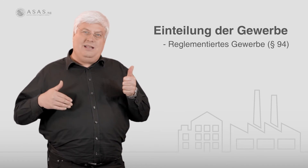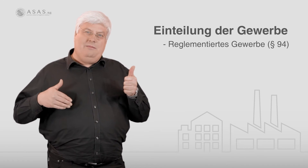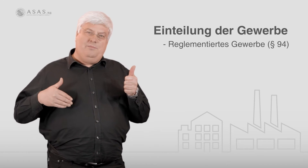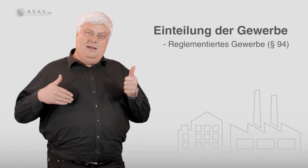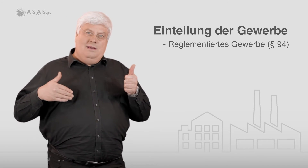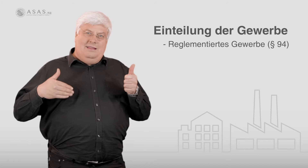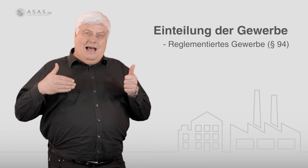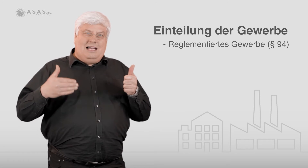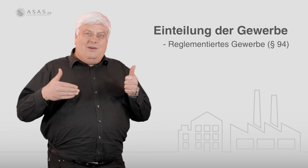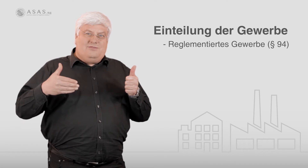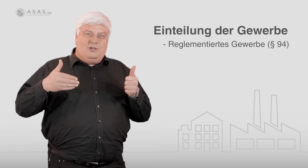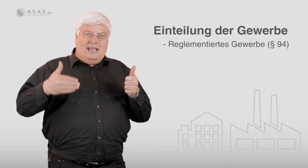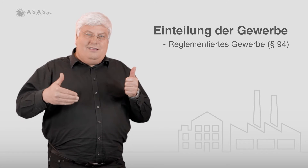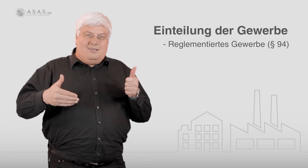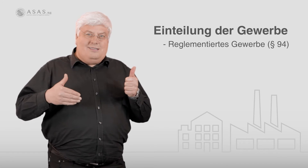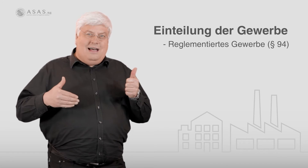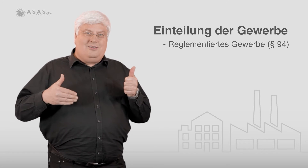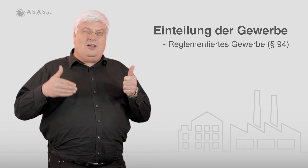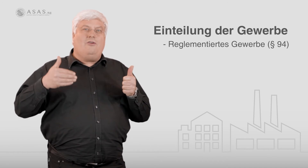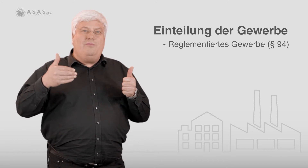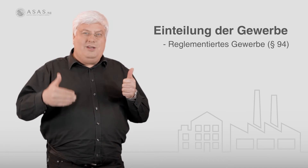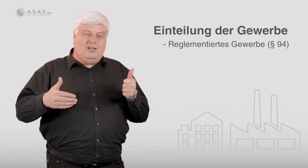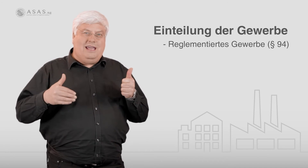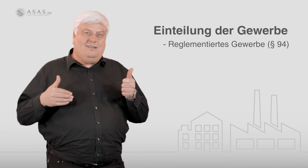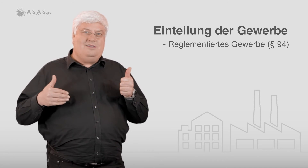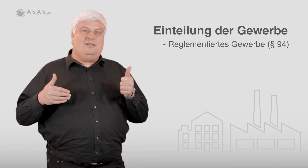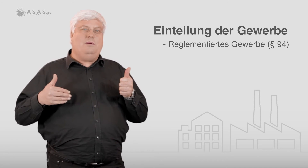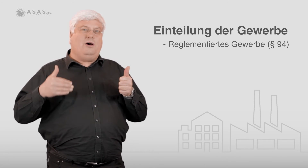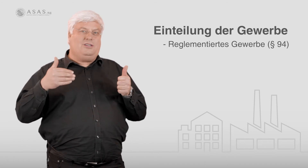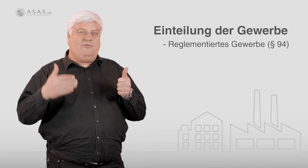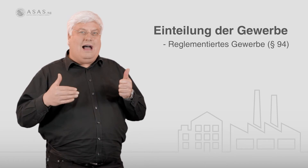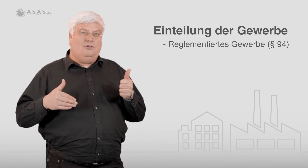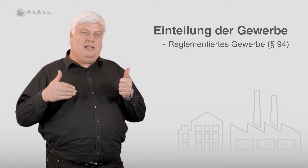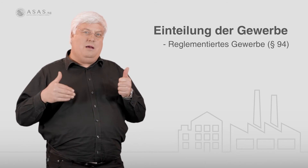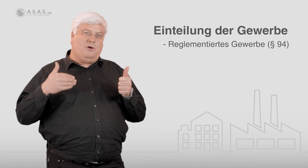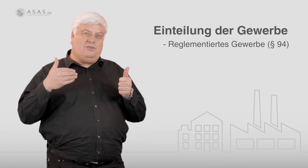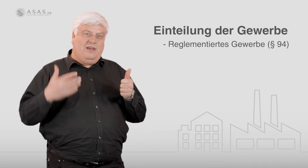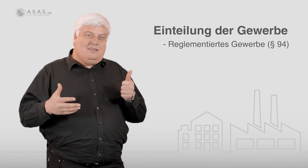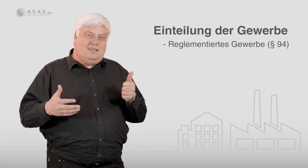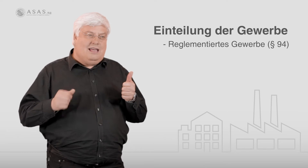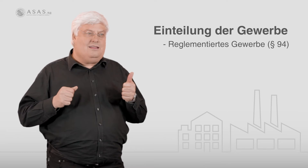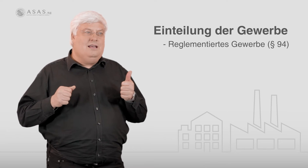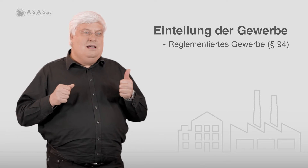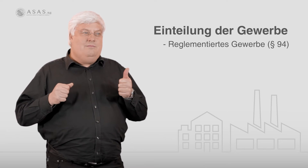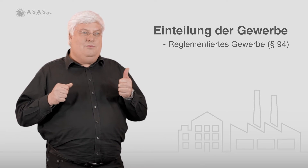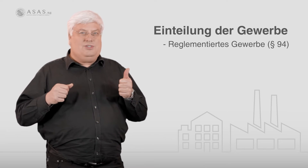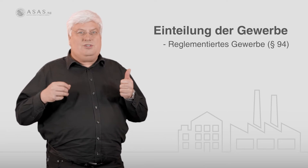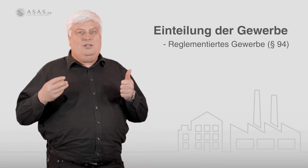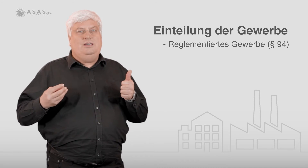eben Nachweis von Kenntnissen hat, man kaufmännische Kenntnisse, man braucht Erfahrungen, man braucht Fertigkeiten. Man muss also hier